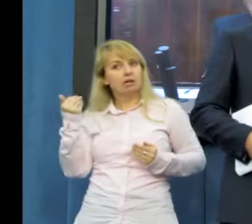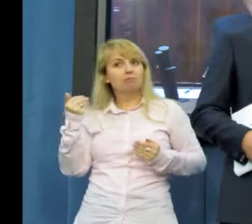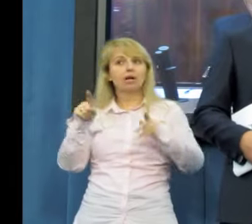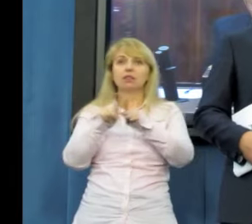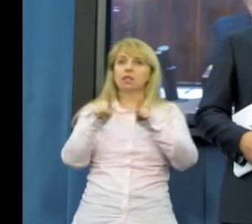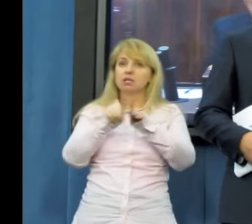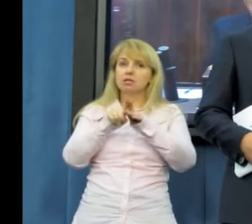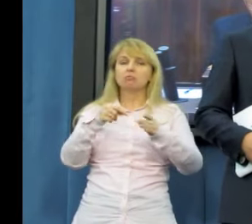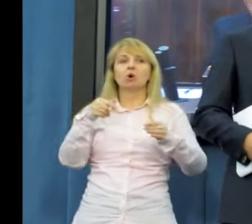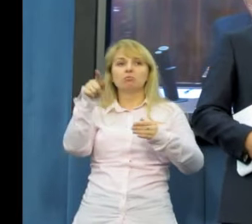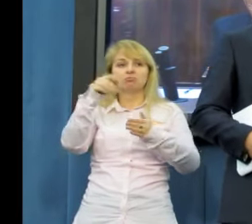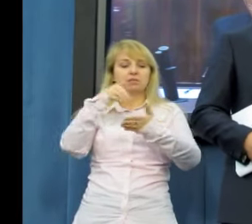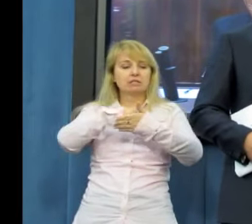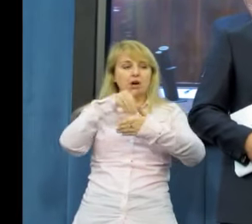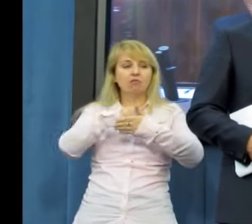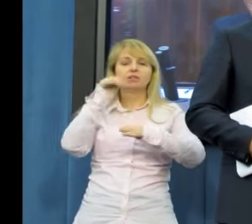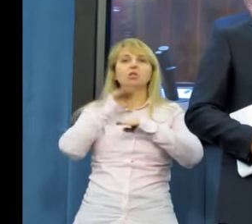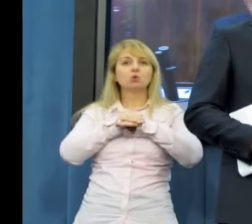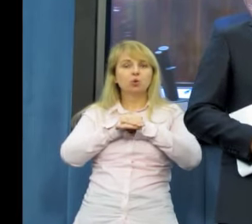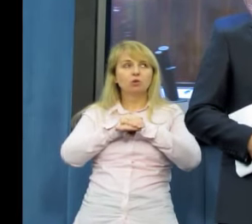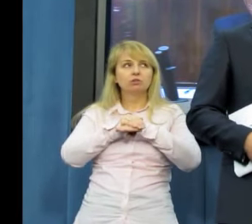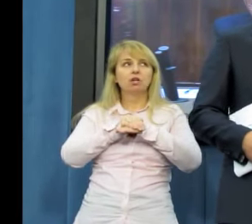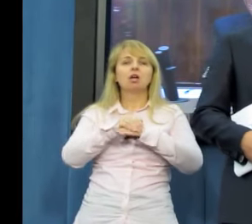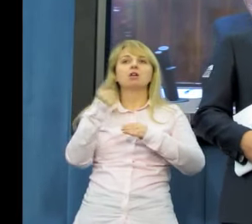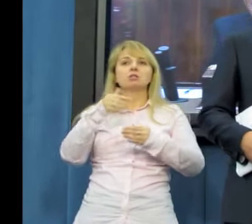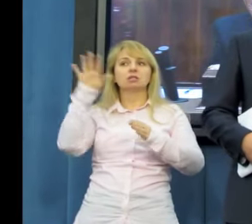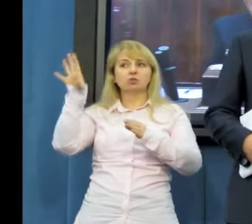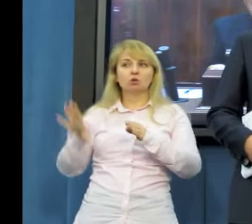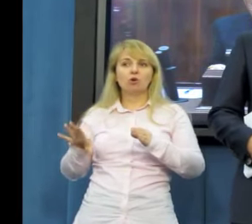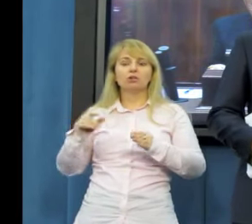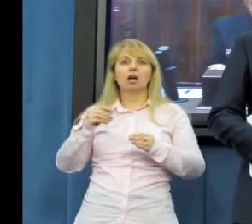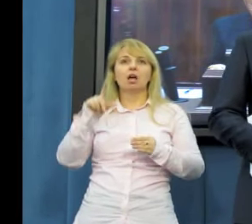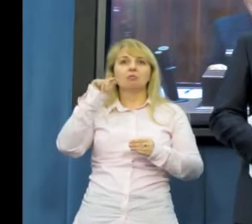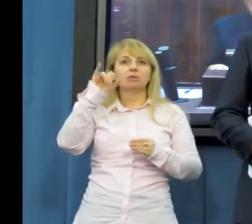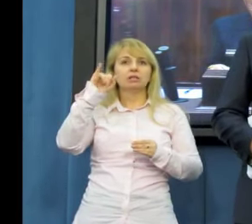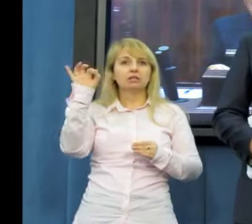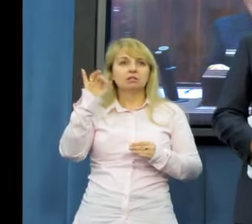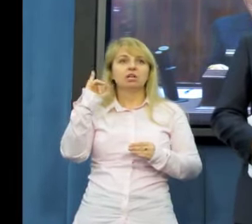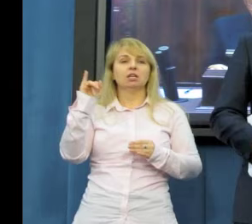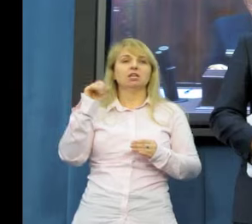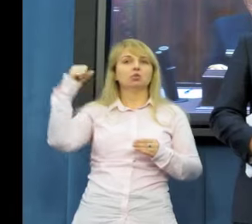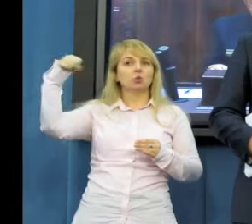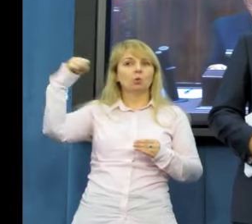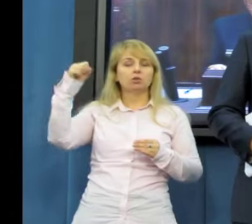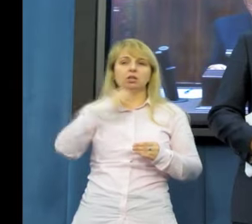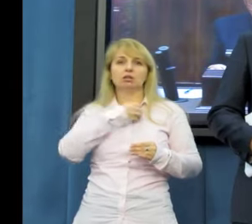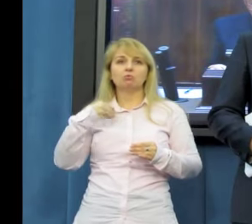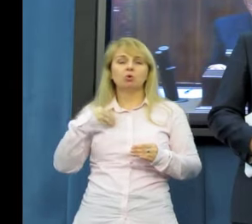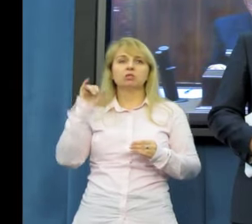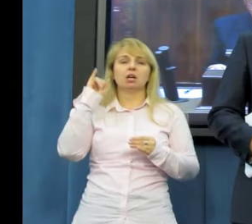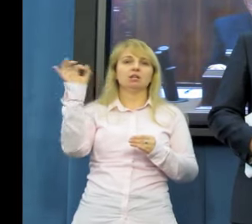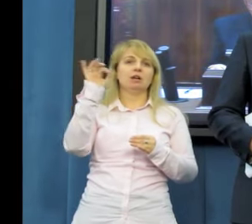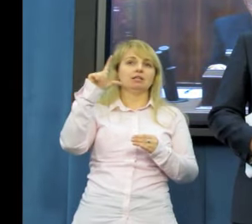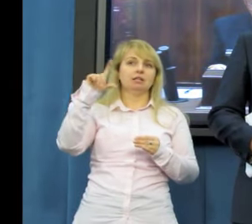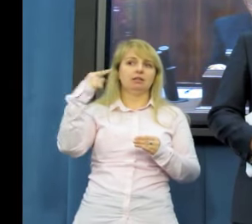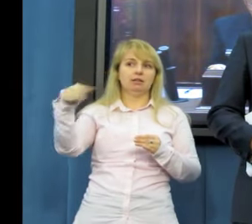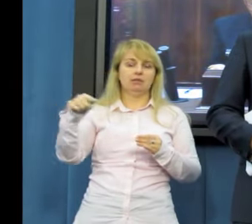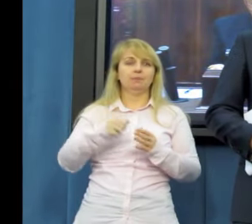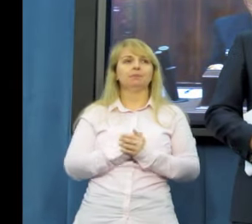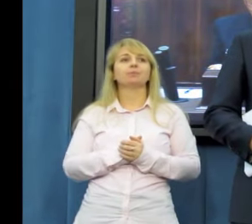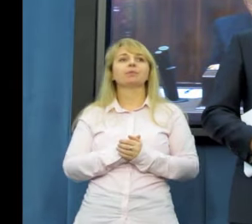tego typu zachowania zgody ze strony PiSu, Solidarnych Polski, Sojuszu Lewicy Demokratycznej.